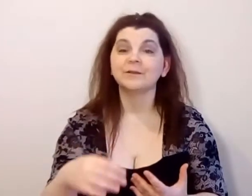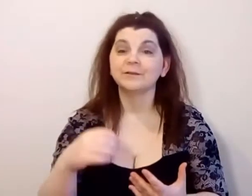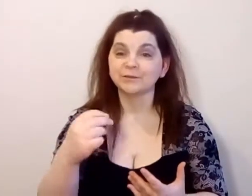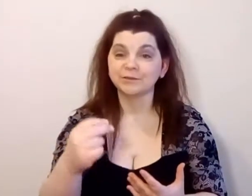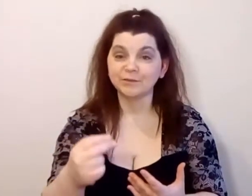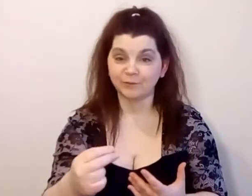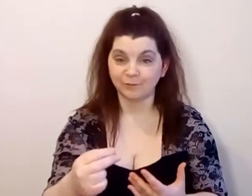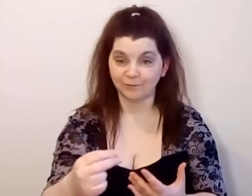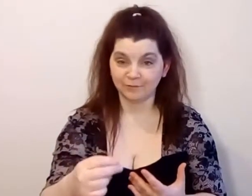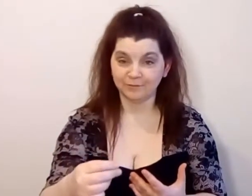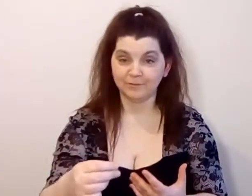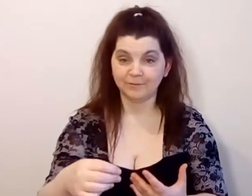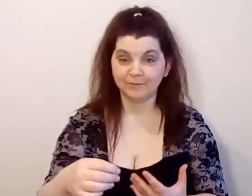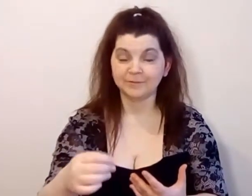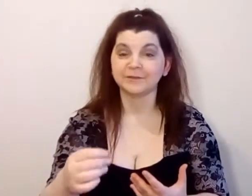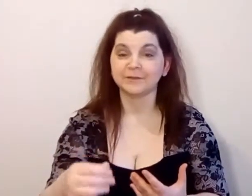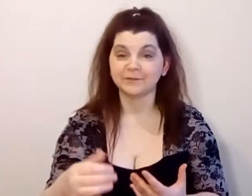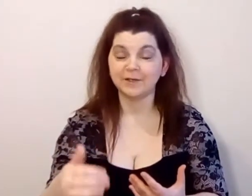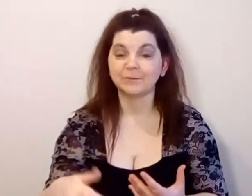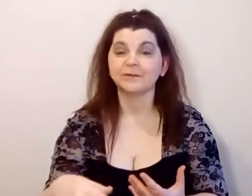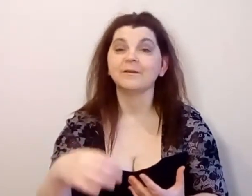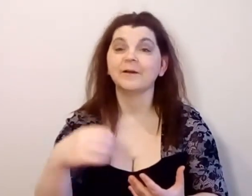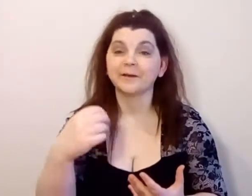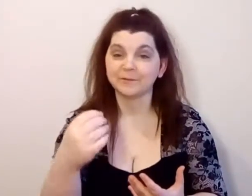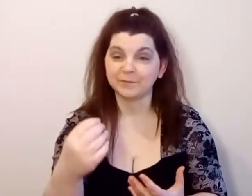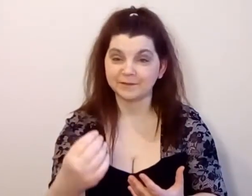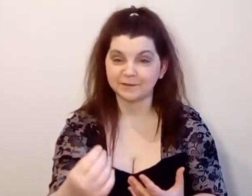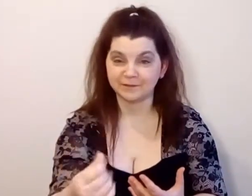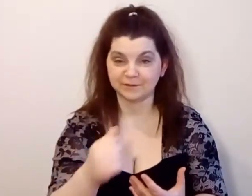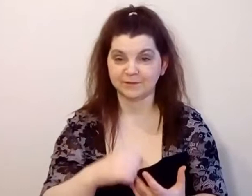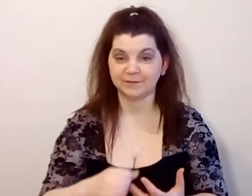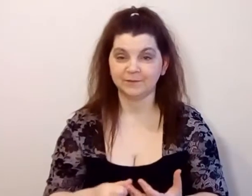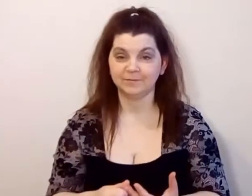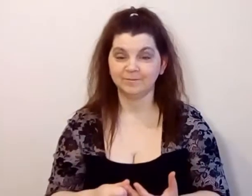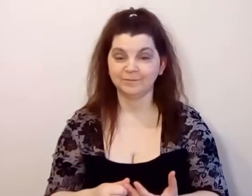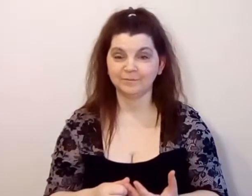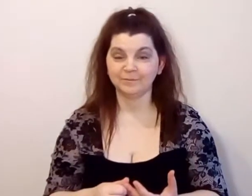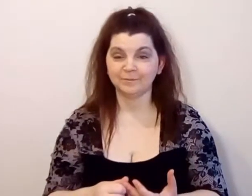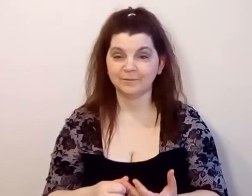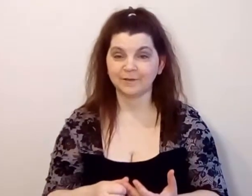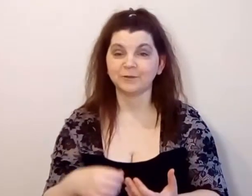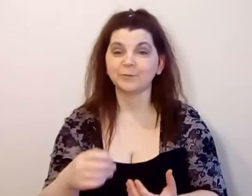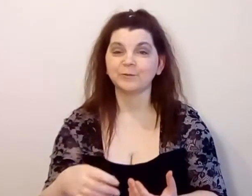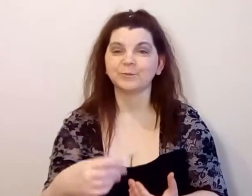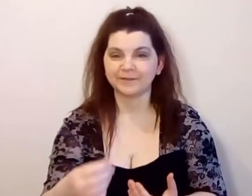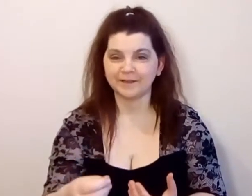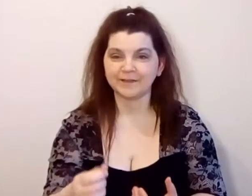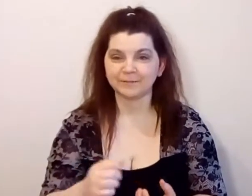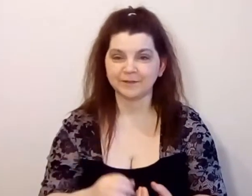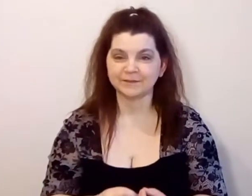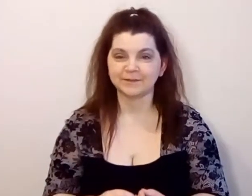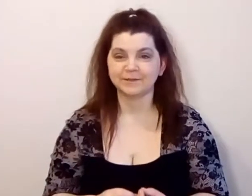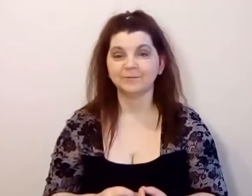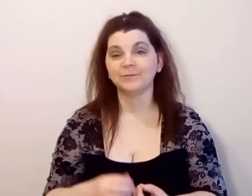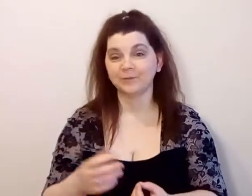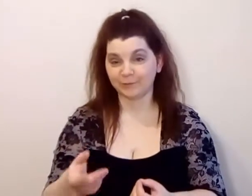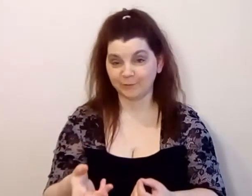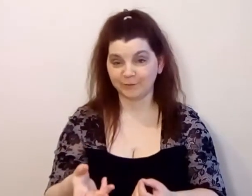жилку, так называемую харизматичность, которая будет притягивать вас, людей,